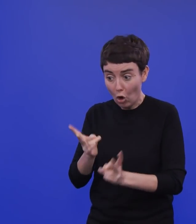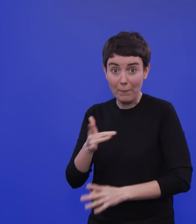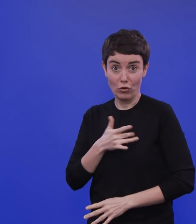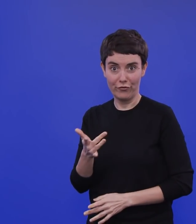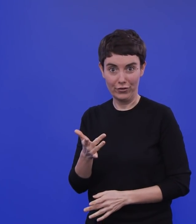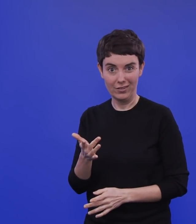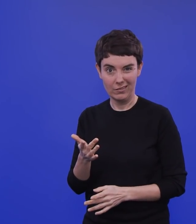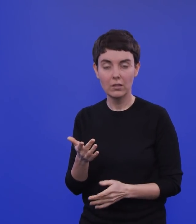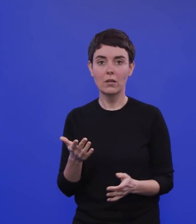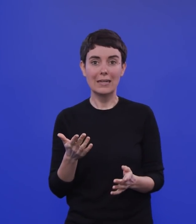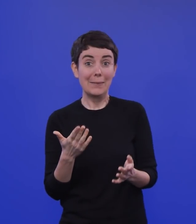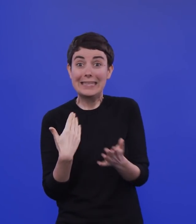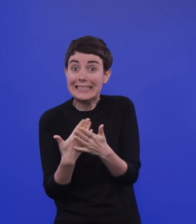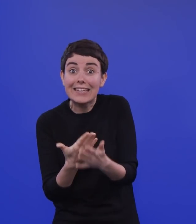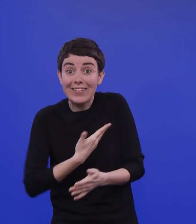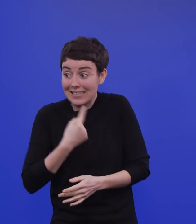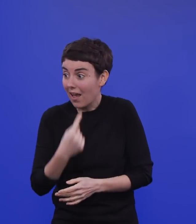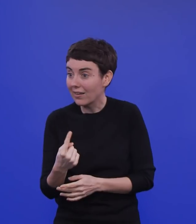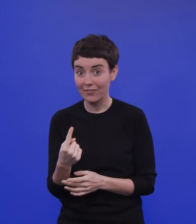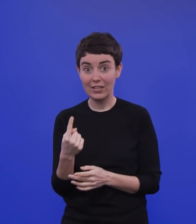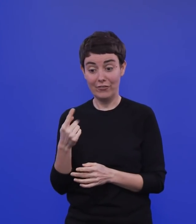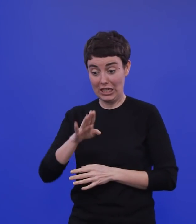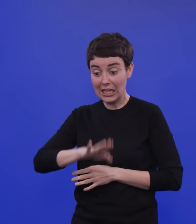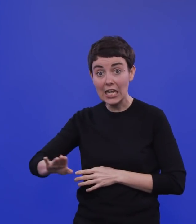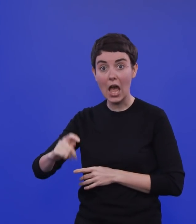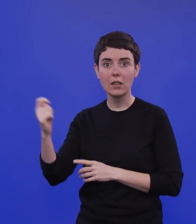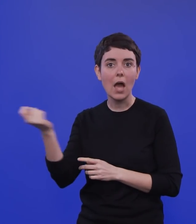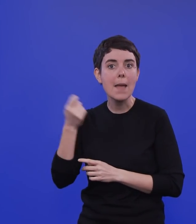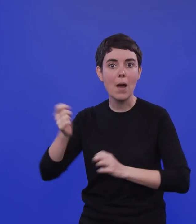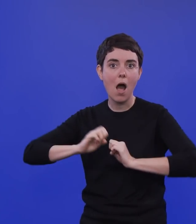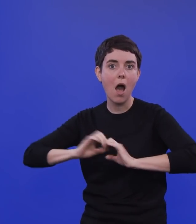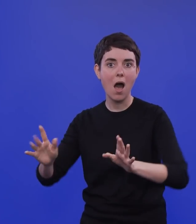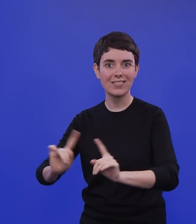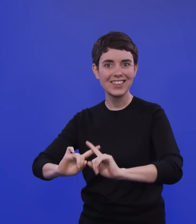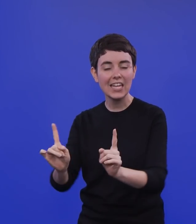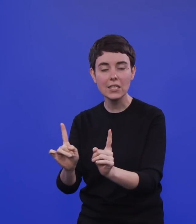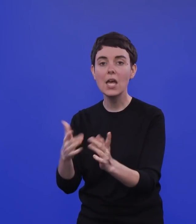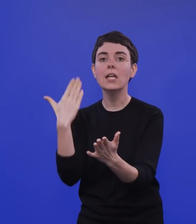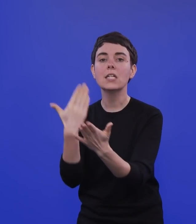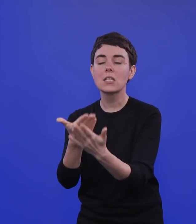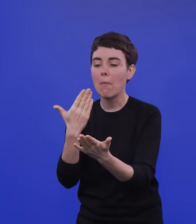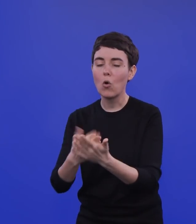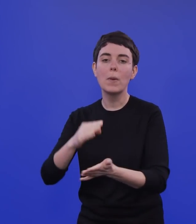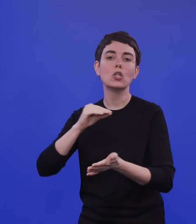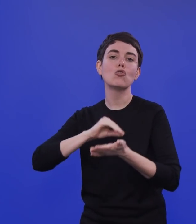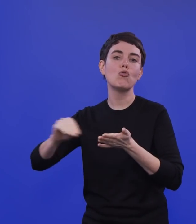umgekehrte Schlagzeile dann oft. Kinder sind nicht Treiber der Pandemie. Und deshalb ein Argument dafür, die Schulen können eigentlich relativ